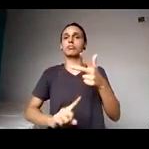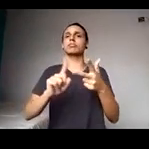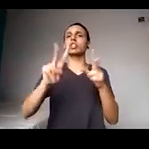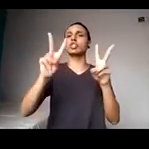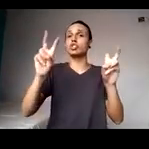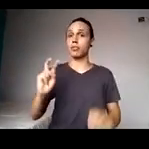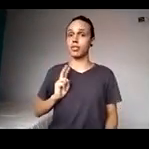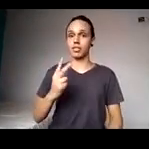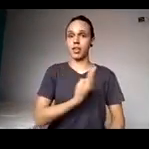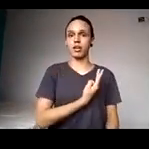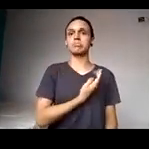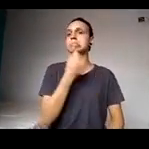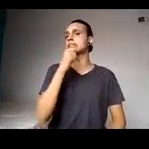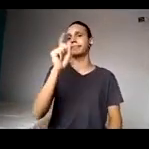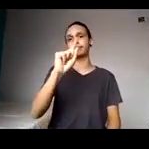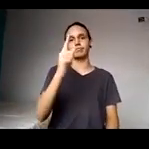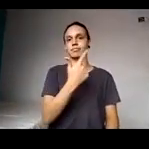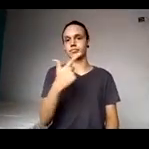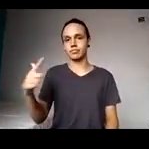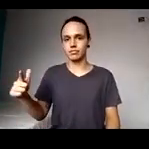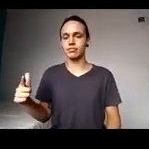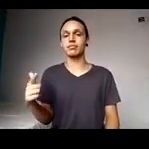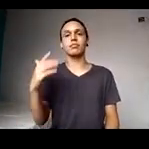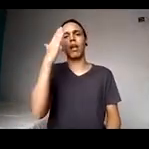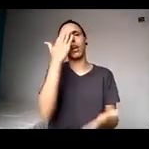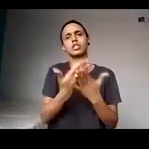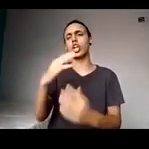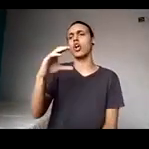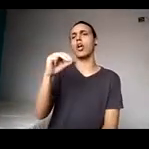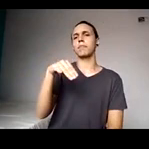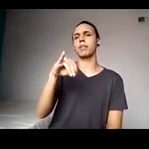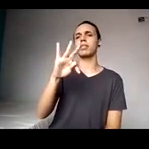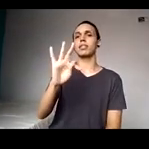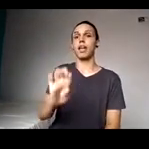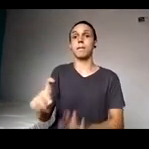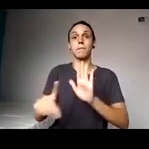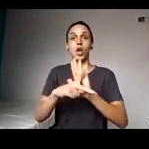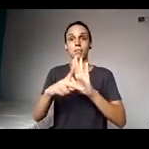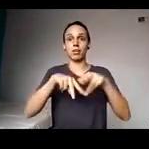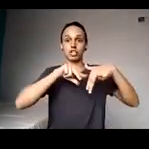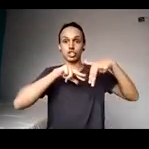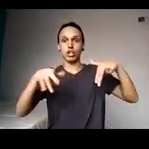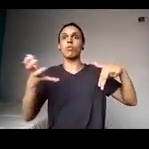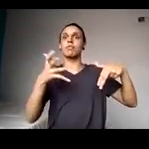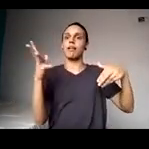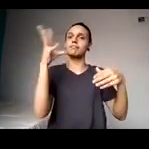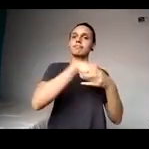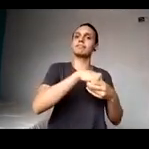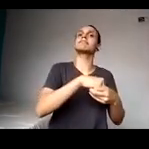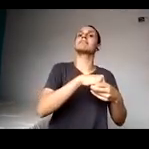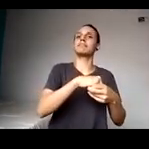mas isso ainda não está pautado, eu acredito que o comitê de gênero esteja querendo incluir isso para os editais,